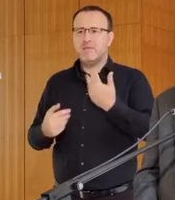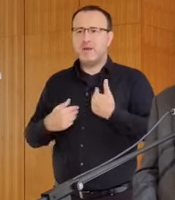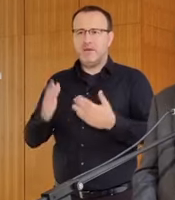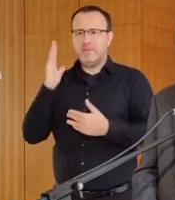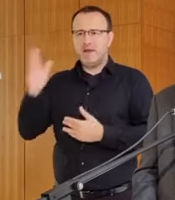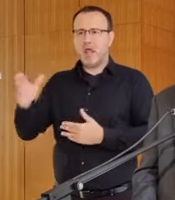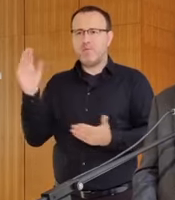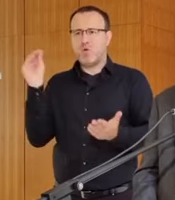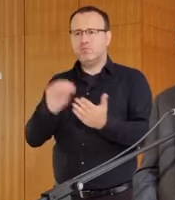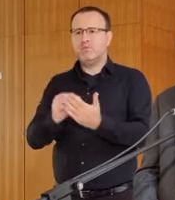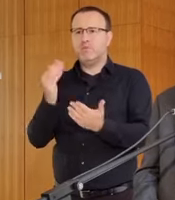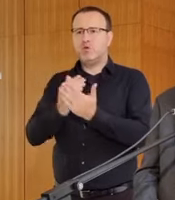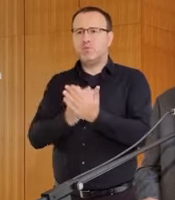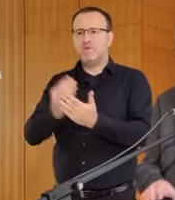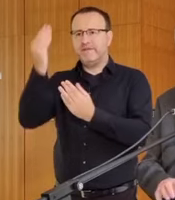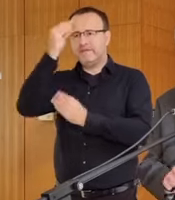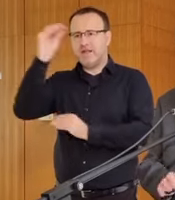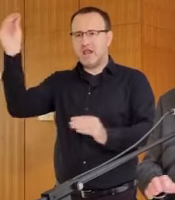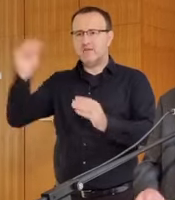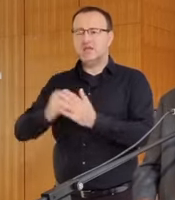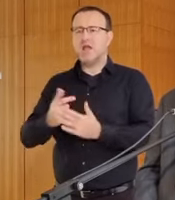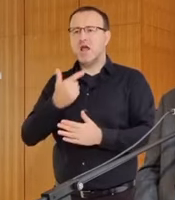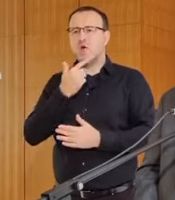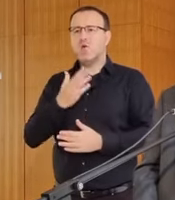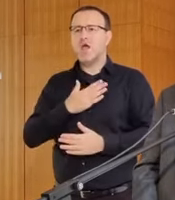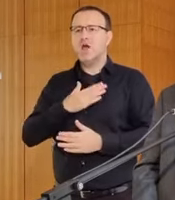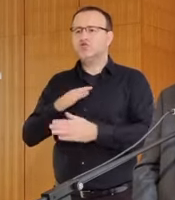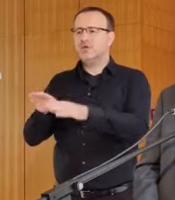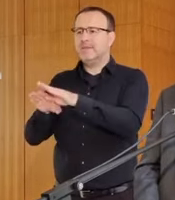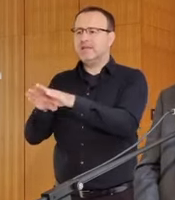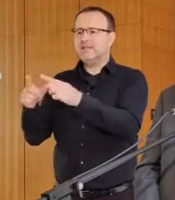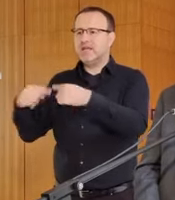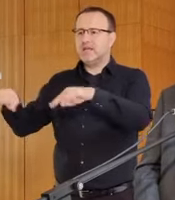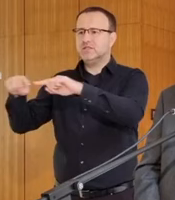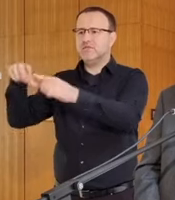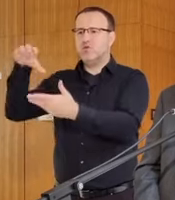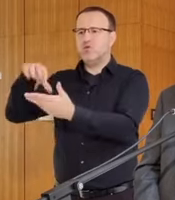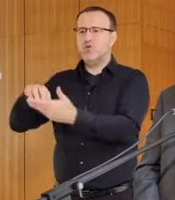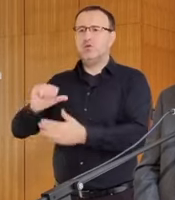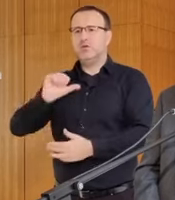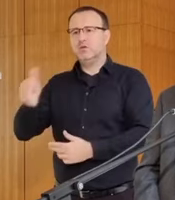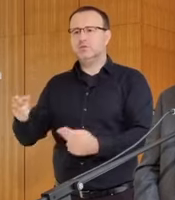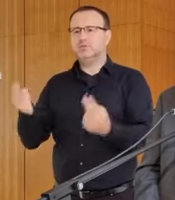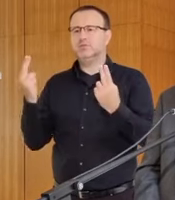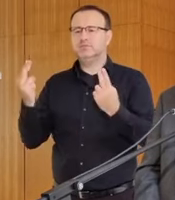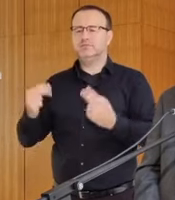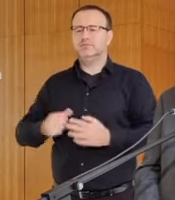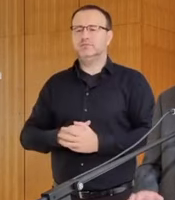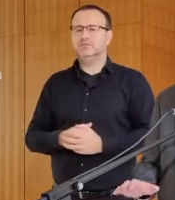tomto programovom vyhlásení, ako naša rezortná priorita.